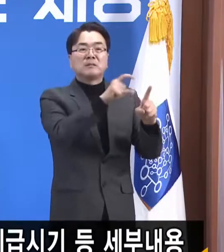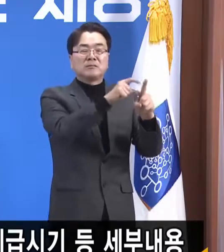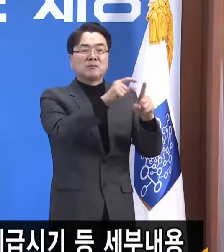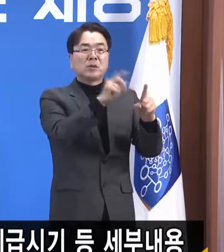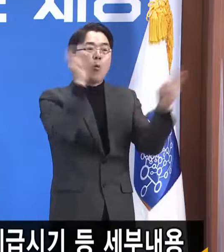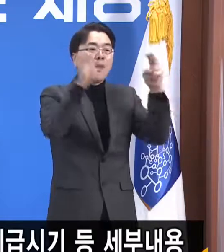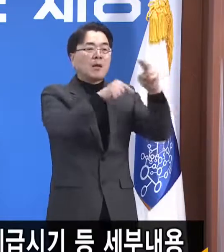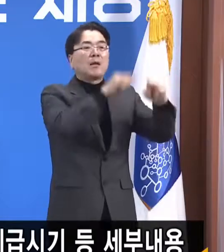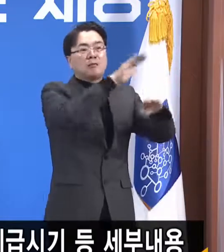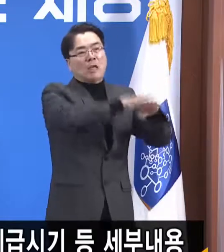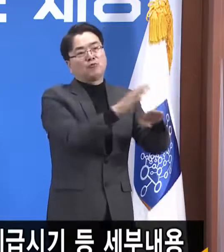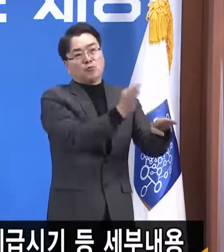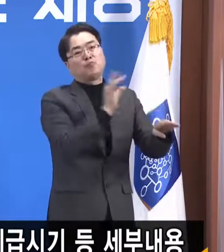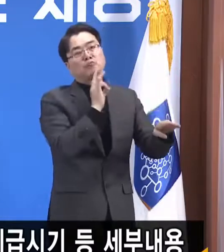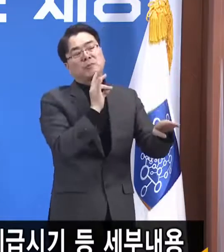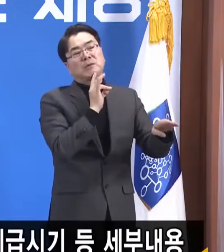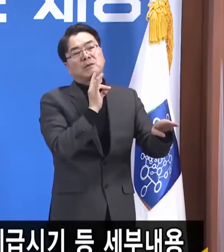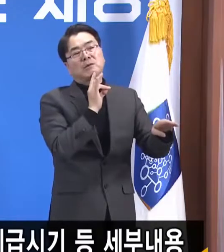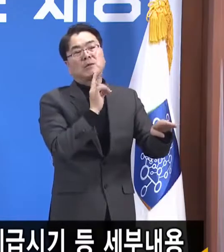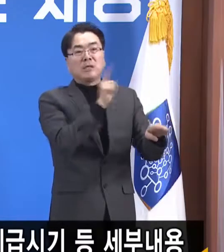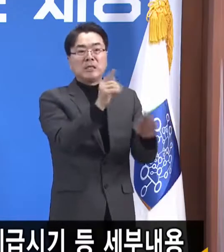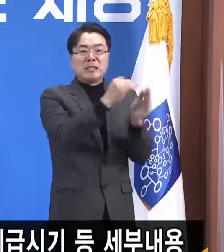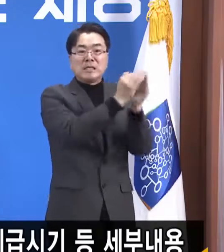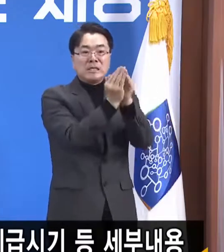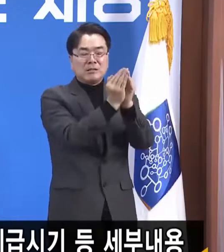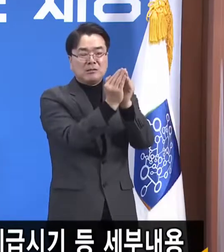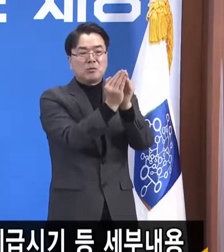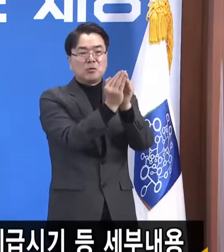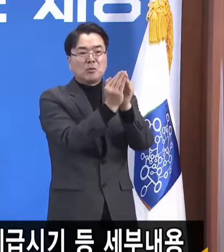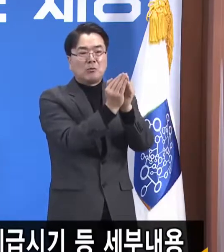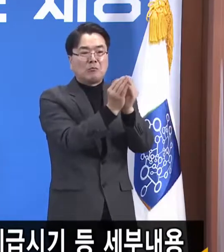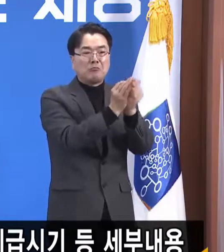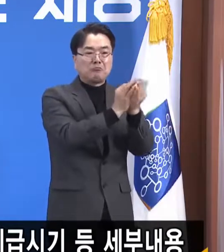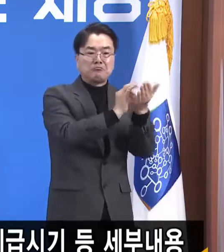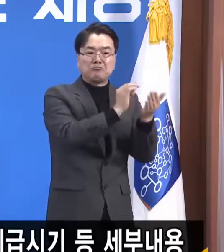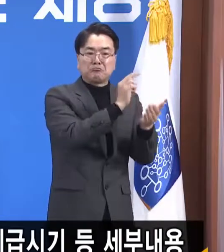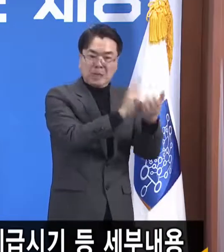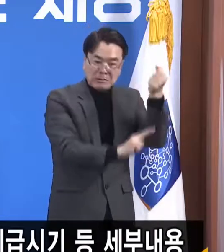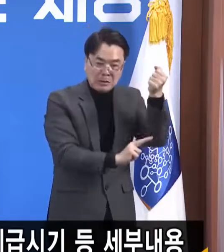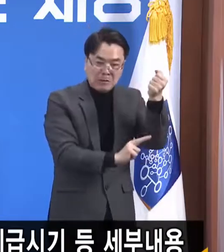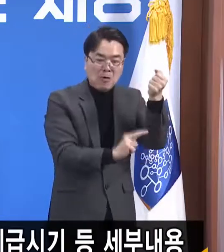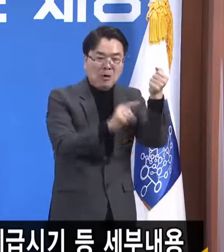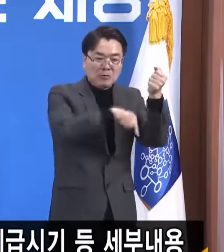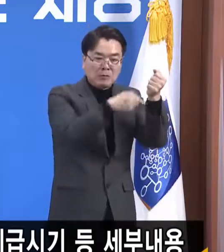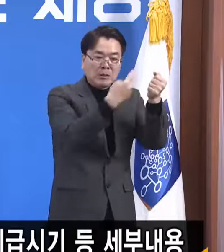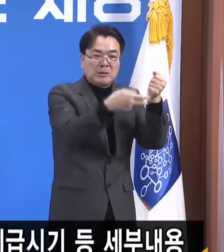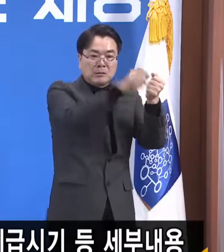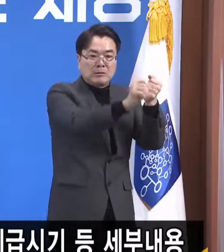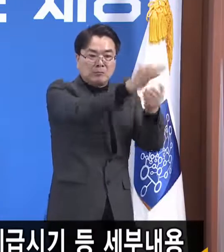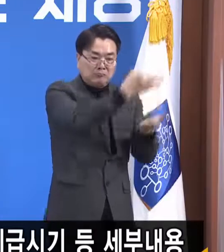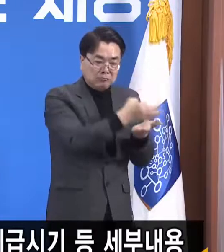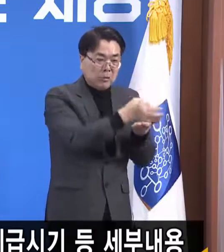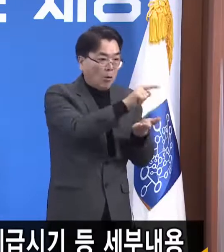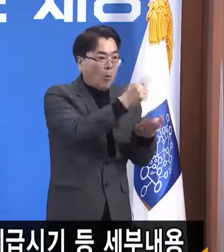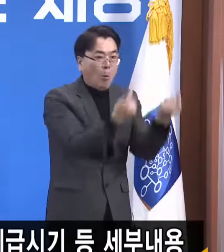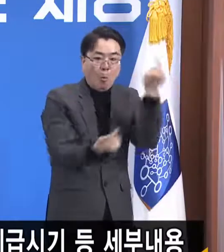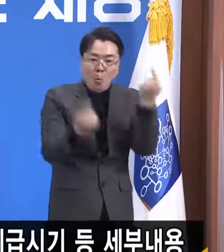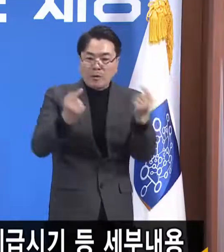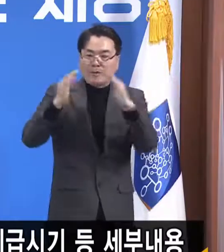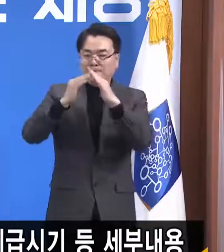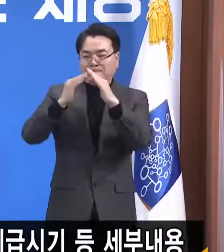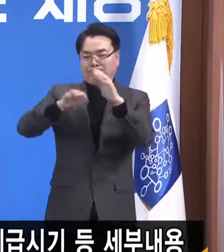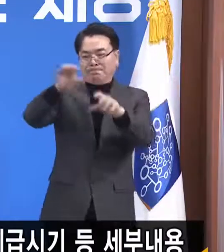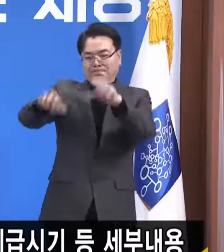그런데 만약에 1조 원의 매출과 2천억의 순익이 동네 골목에 풀리면 동네 소상공인